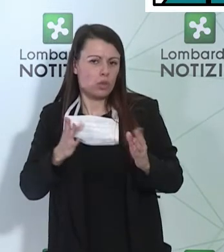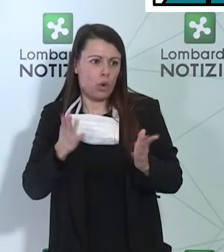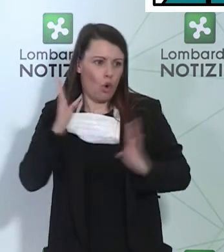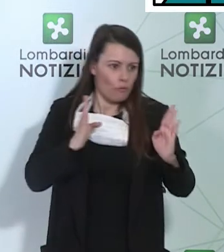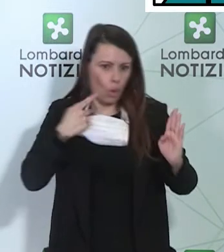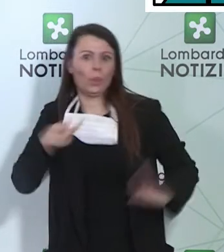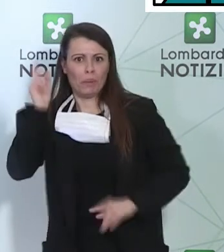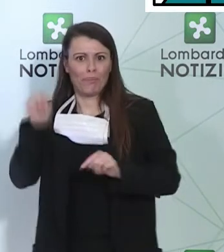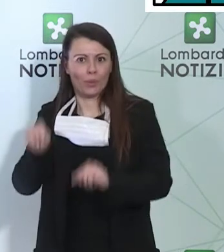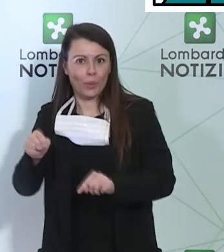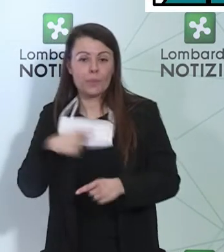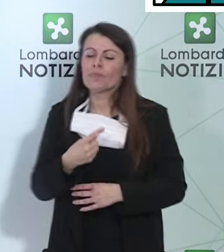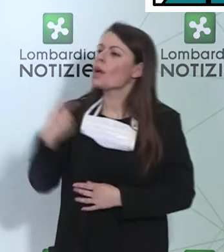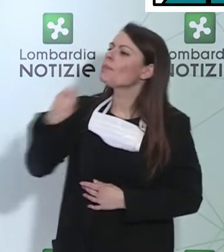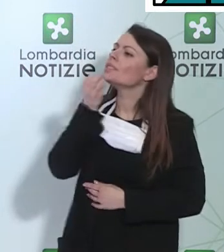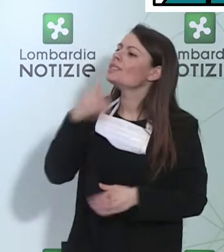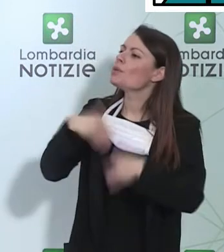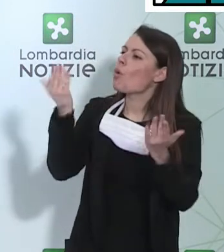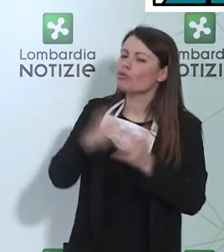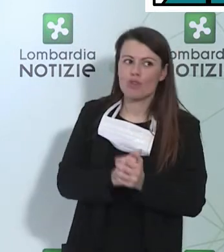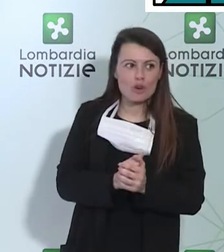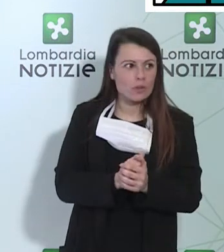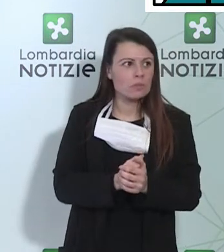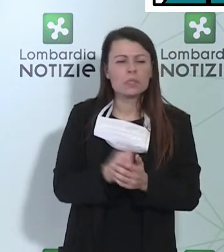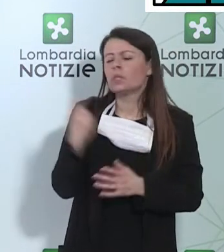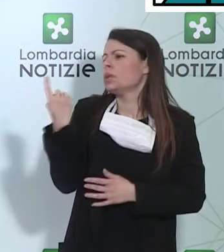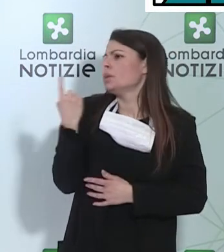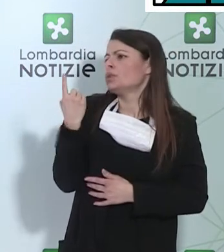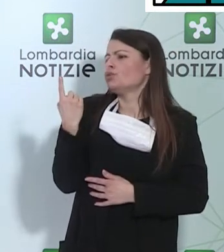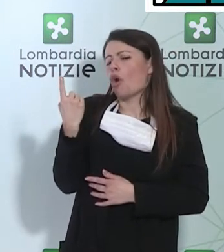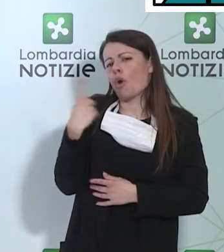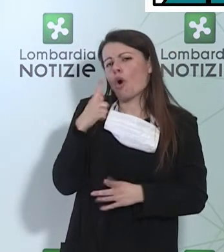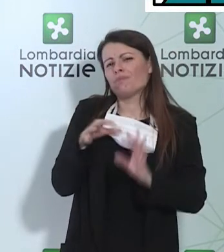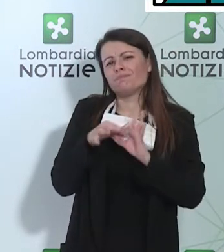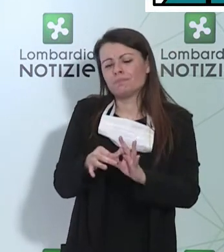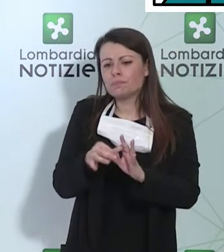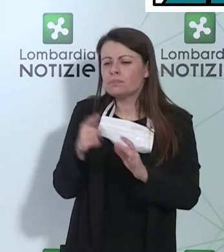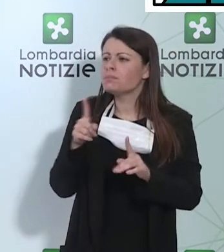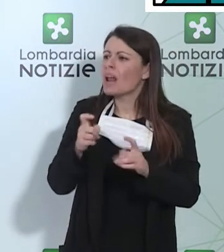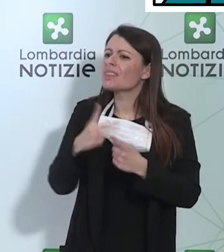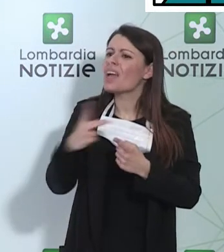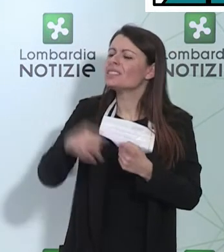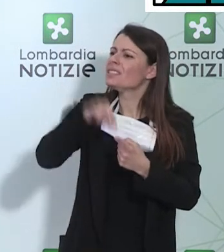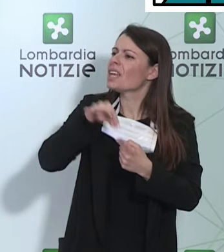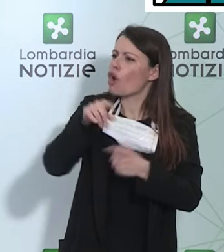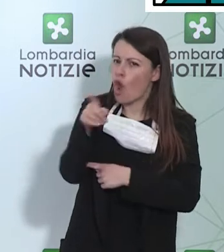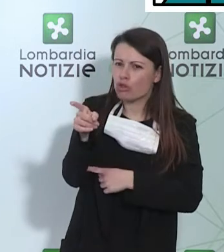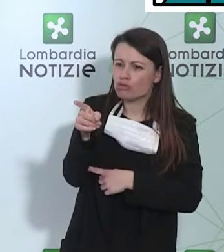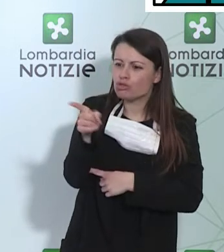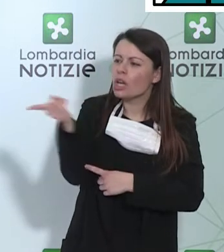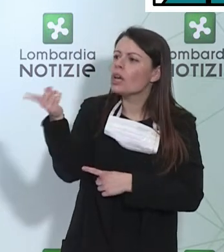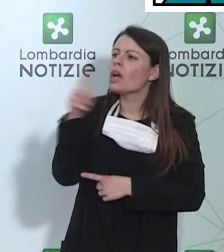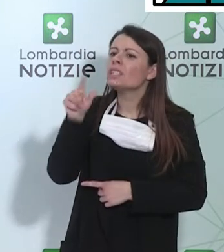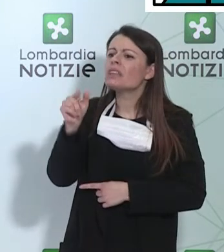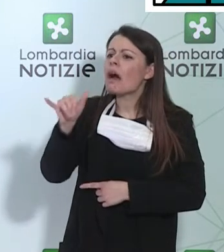Presidente, buongiorno. Solo una questione sui test sierologici. Diceva che Zaia è pronto in